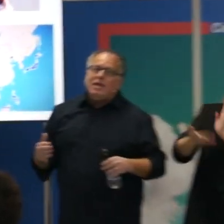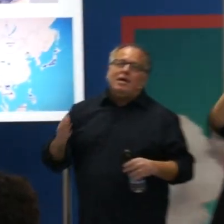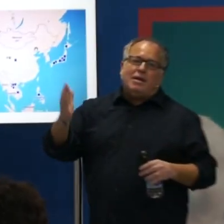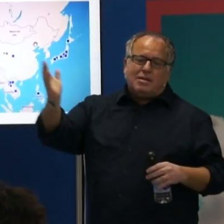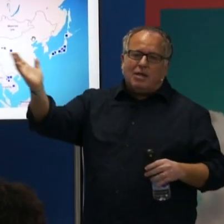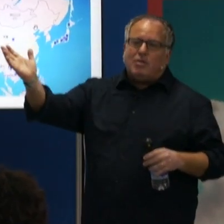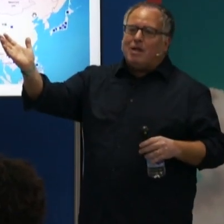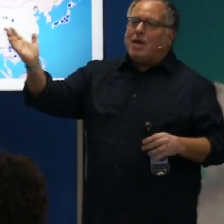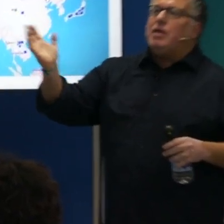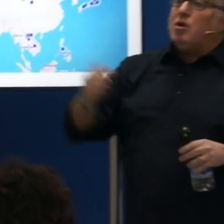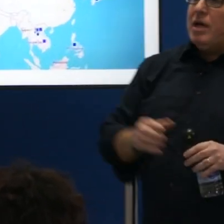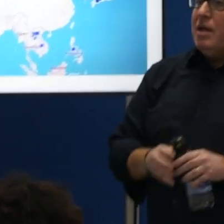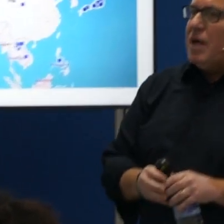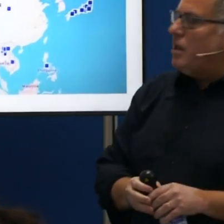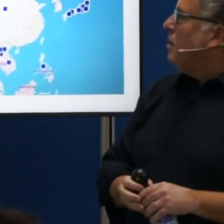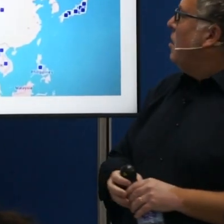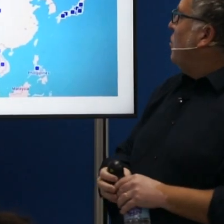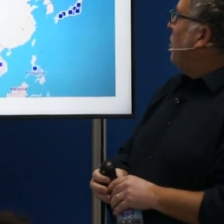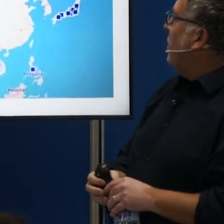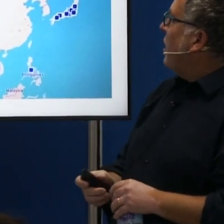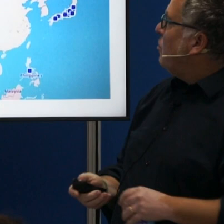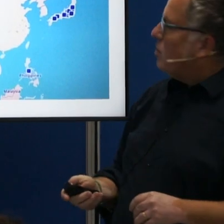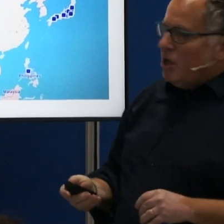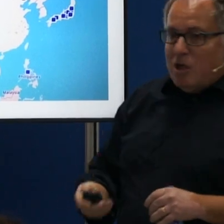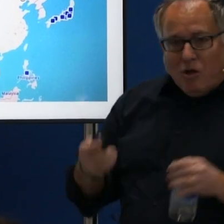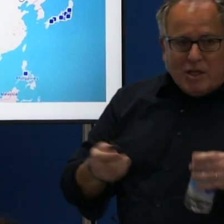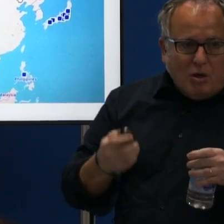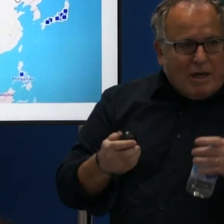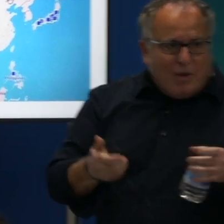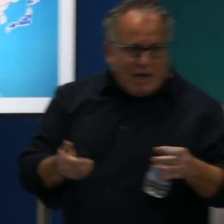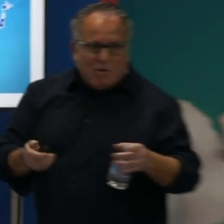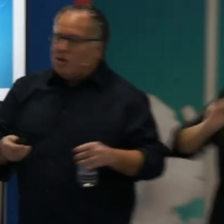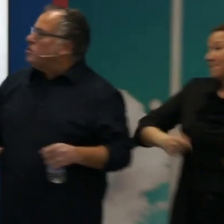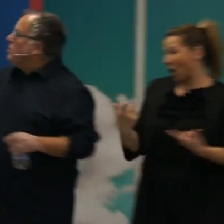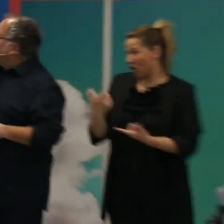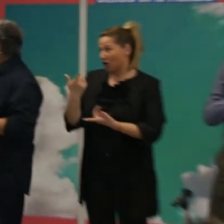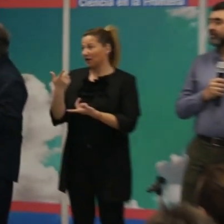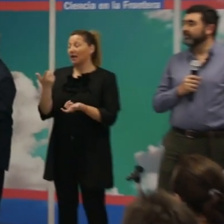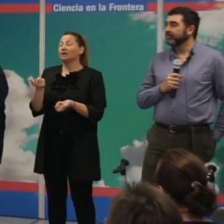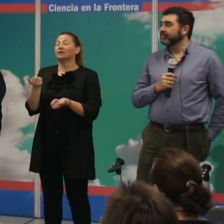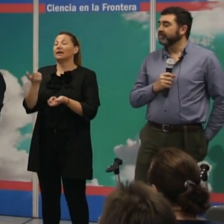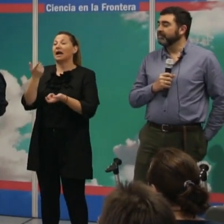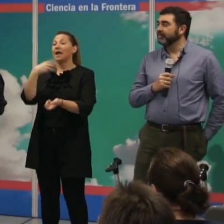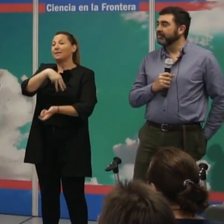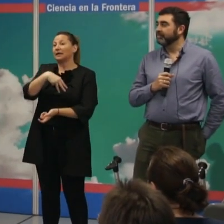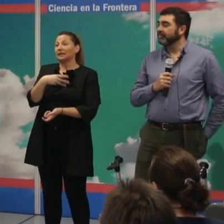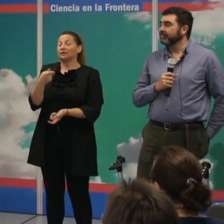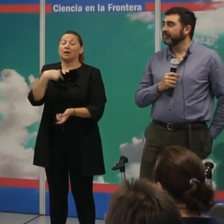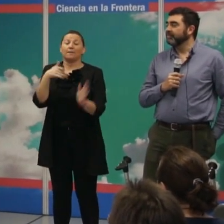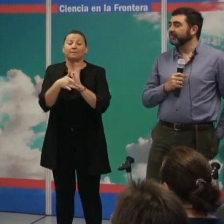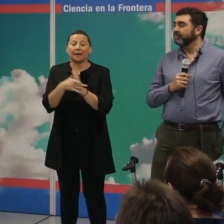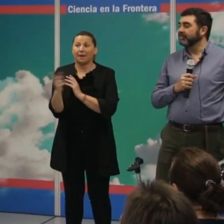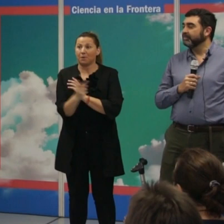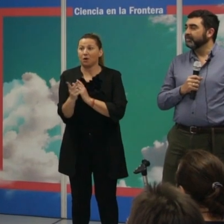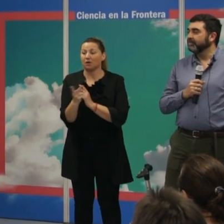familia, en este caso de la madre biológica de Martí, procedía de Japón. ¿Con eso qué explicamos a los chicos? Pues que si algún día, de manera